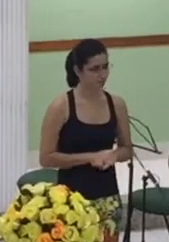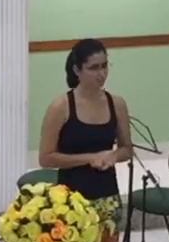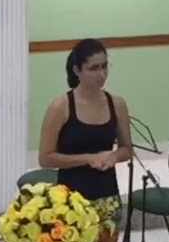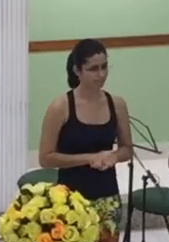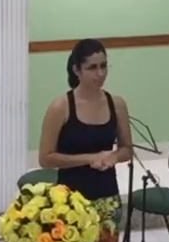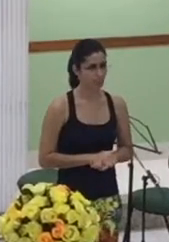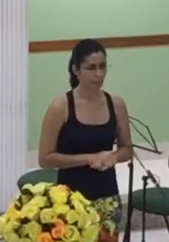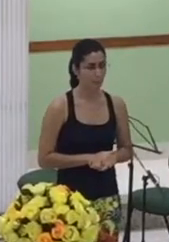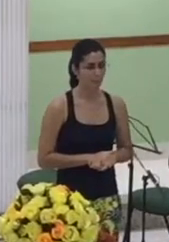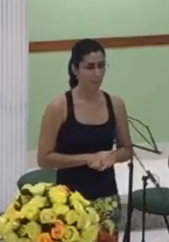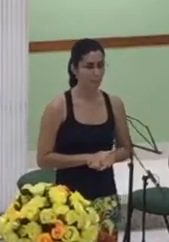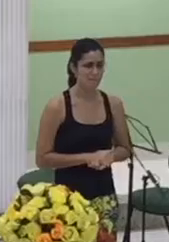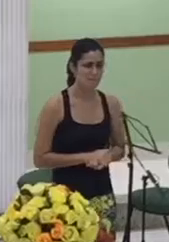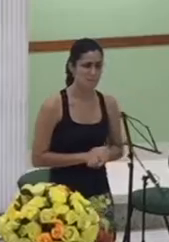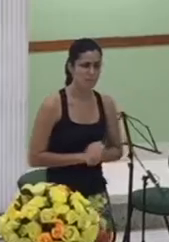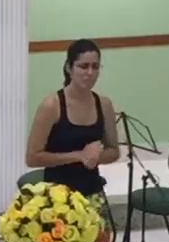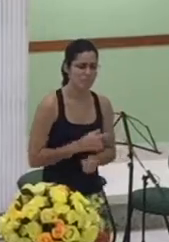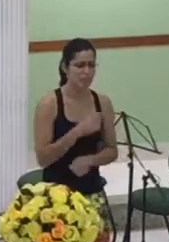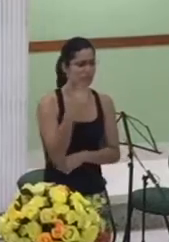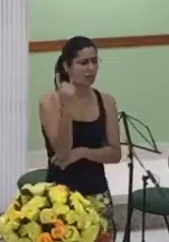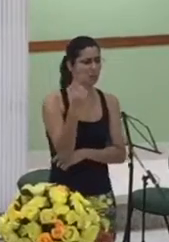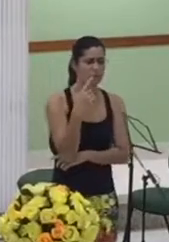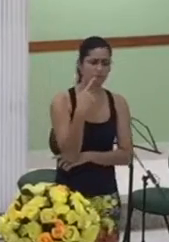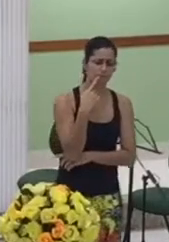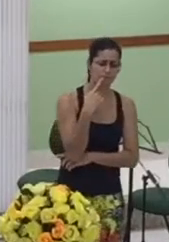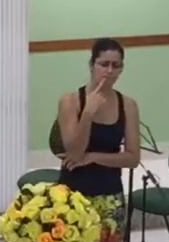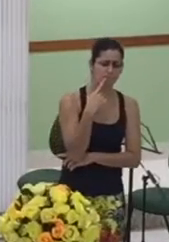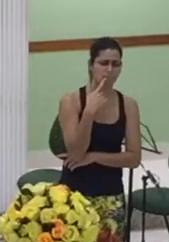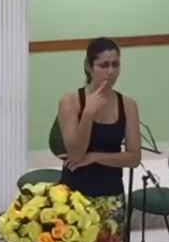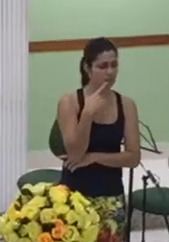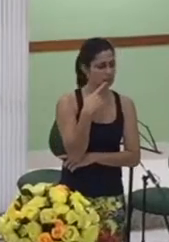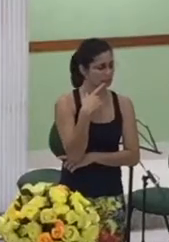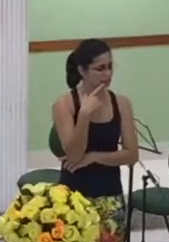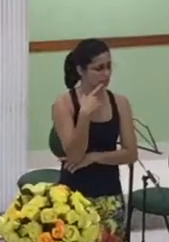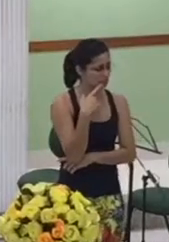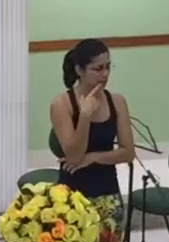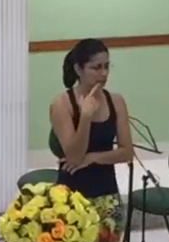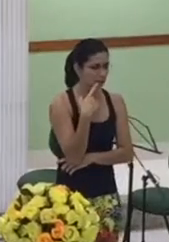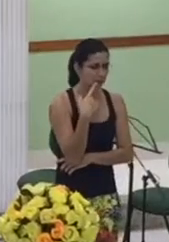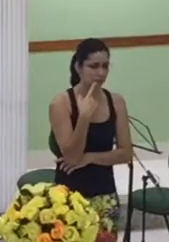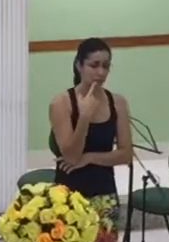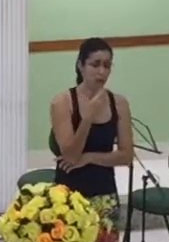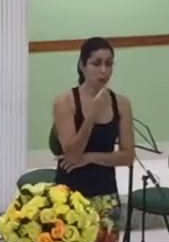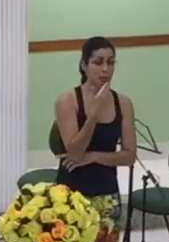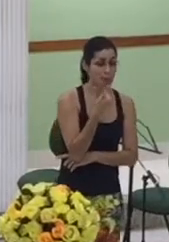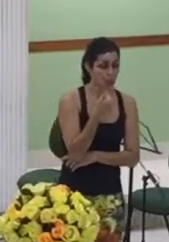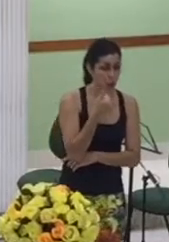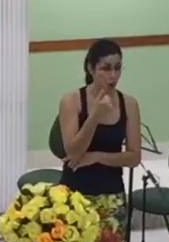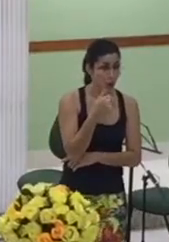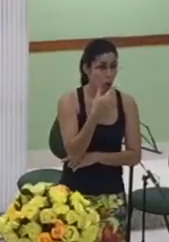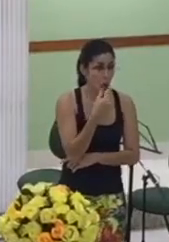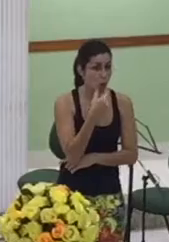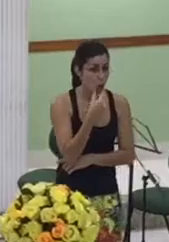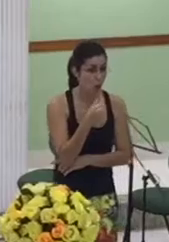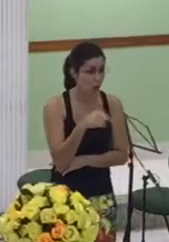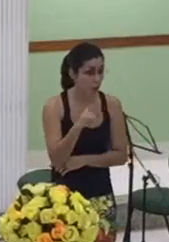e aí Davi olhou assim e falou olha vamos ter que resolver esse problema de outro jeito põe o Rias lá na frente para tomar flechada lá na frente